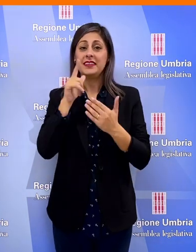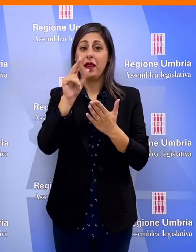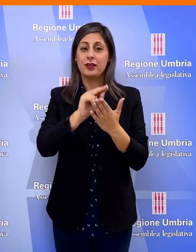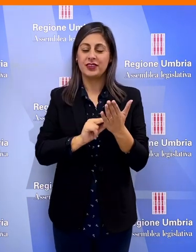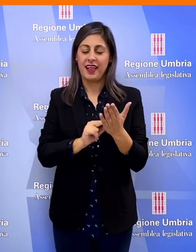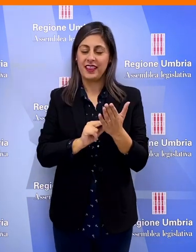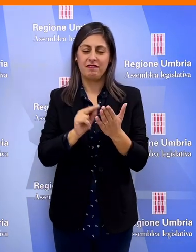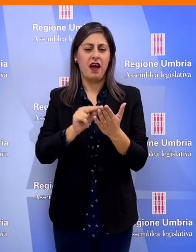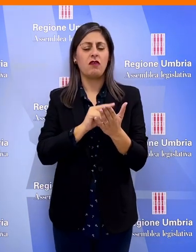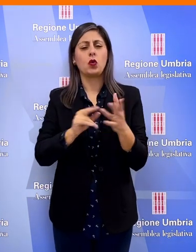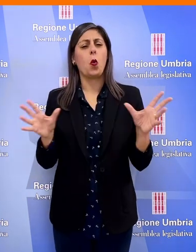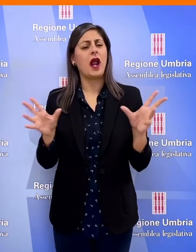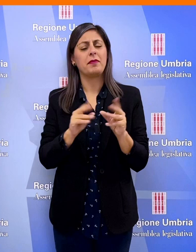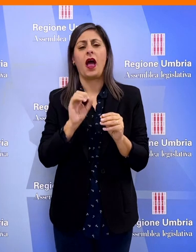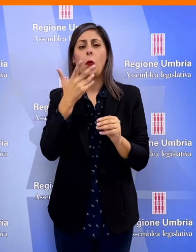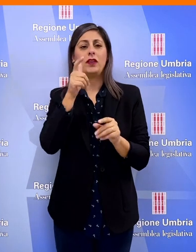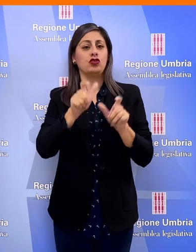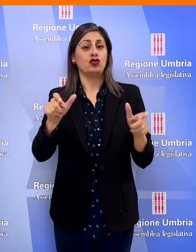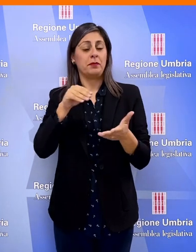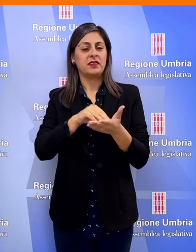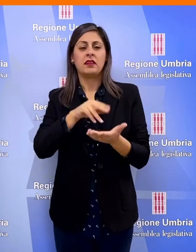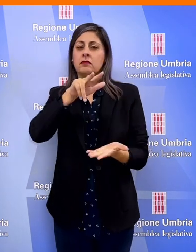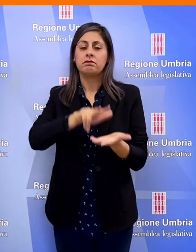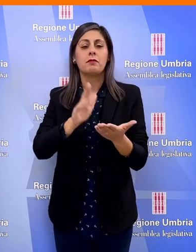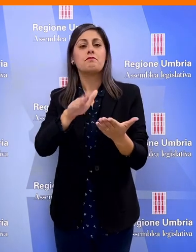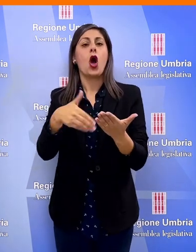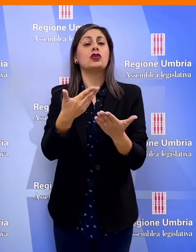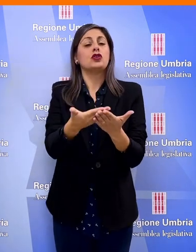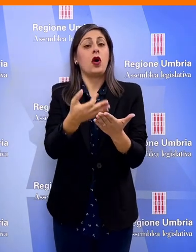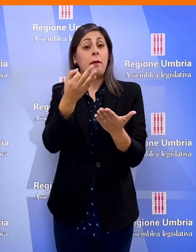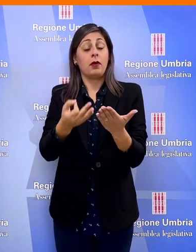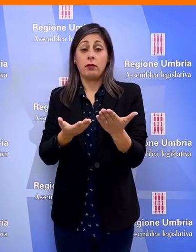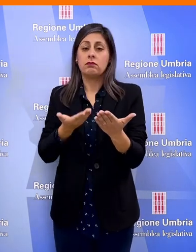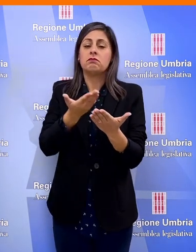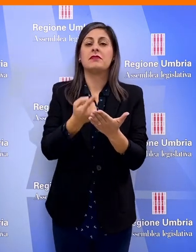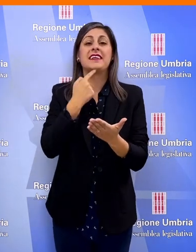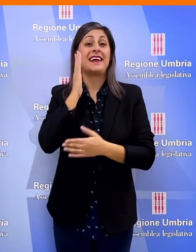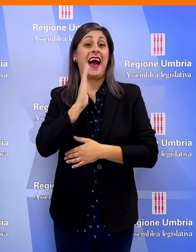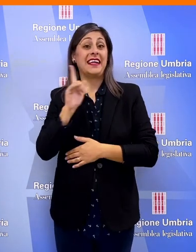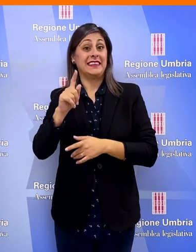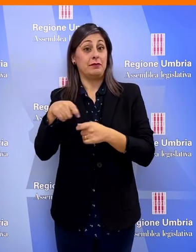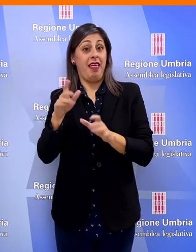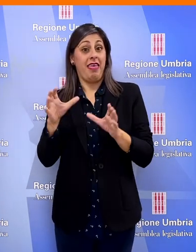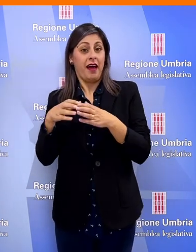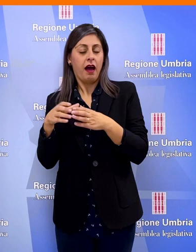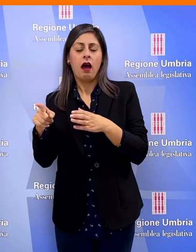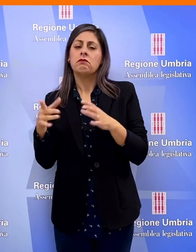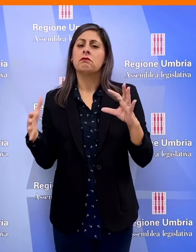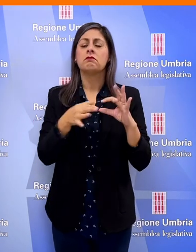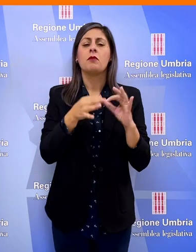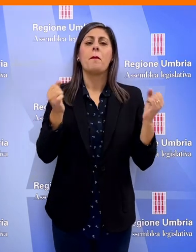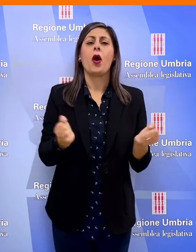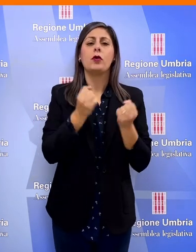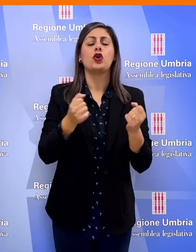L'Assemblea legislativa, con voto unanime dei 15 presenti, ha approvato una mozione promossa dal consigliere Daniele Carissimi della Lega